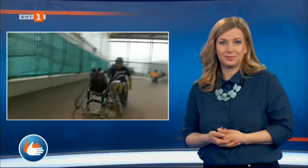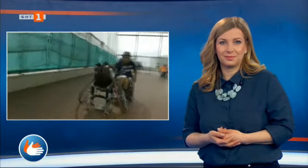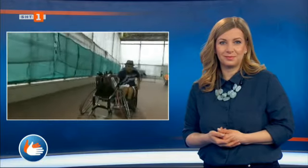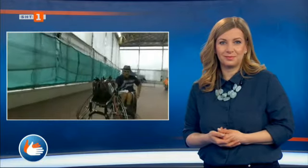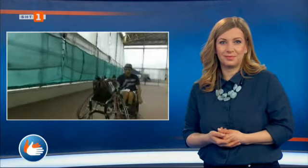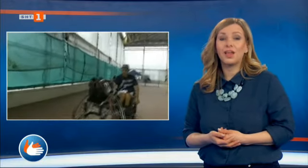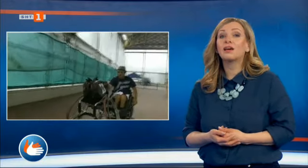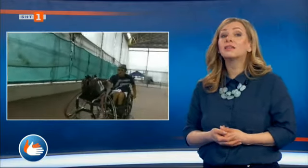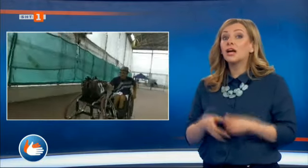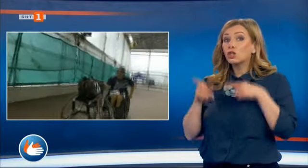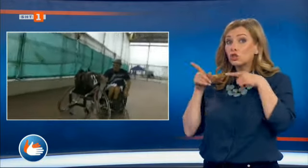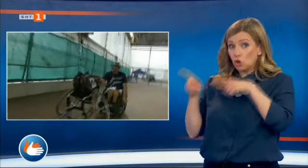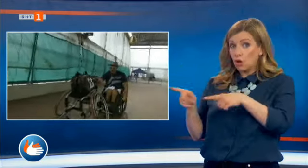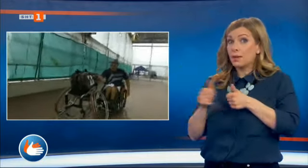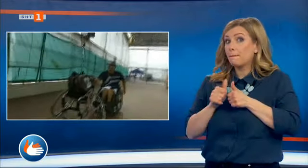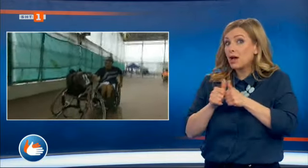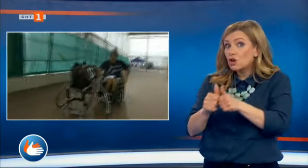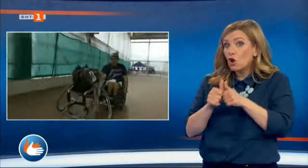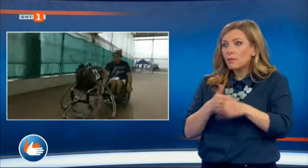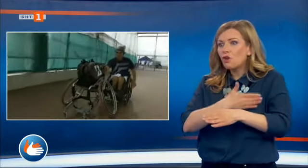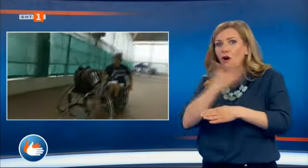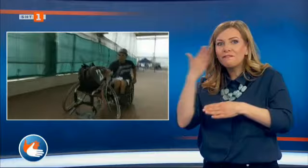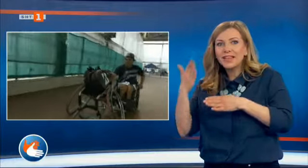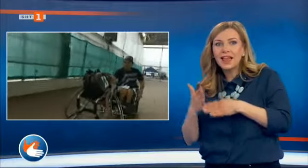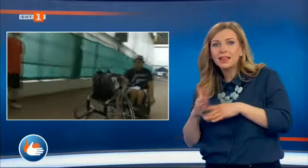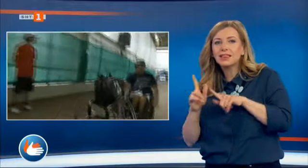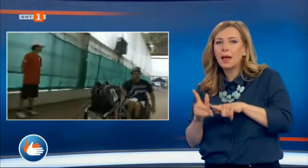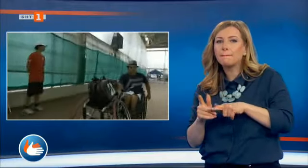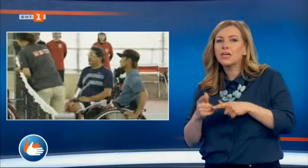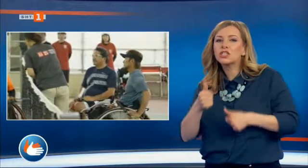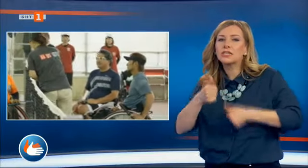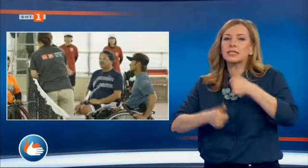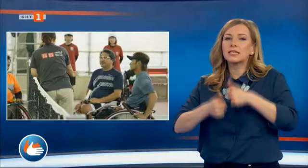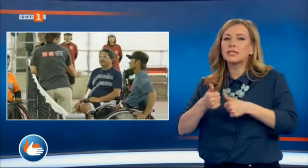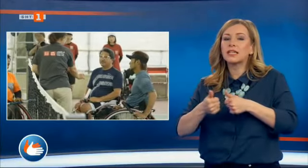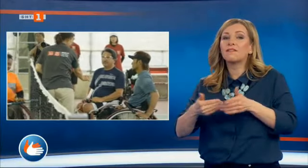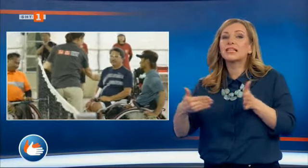Той и партньорът му са стигнали до финала, където ще се изправят срещу силен екип от Таиланд.